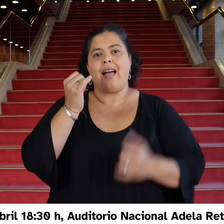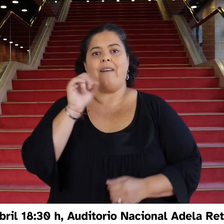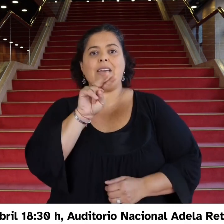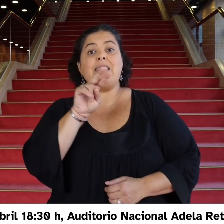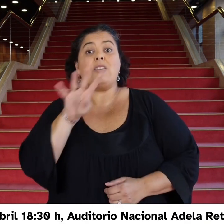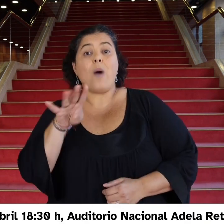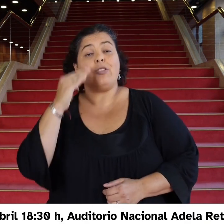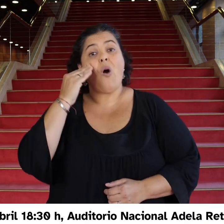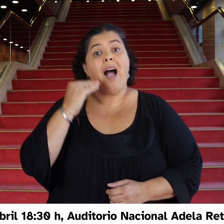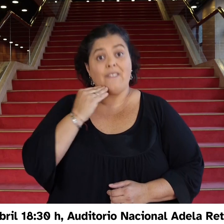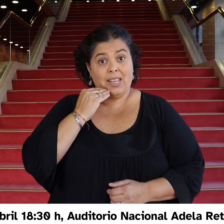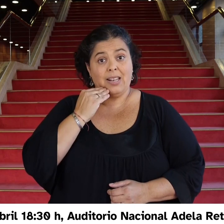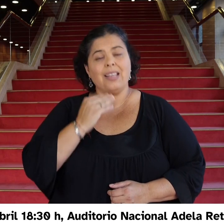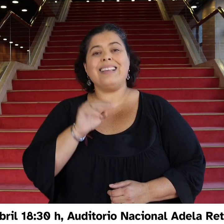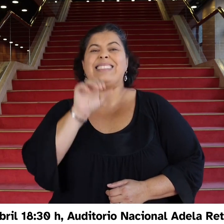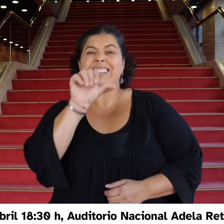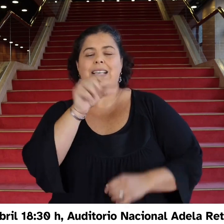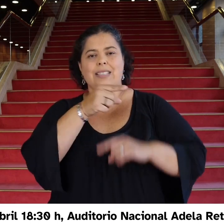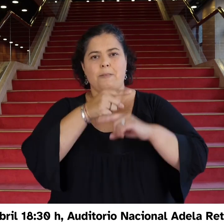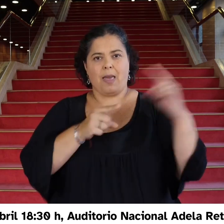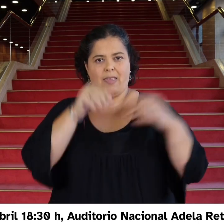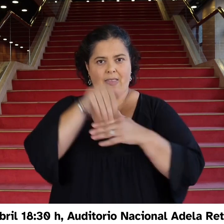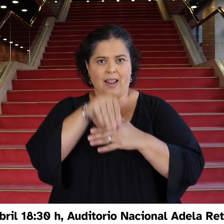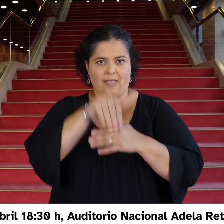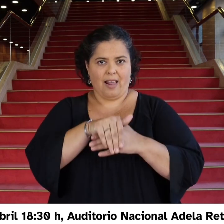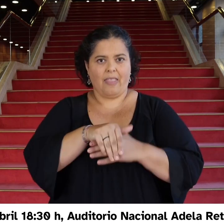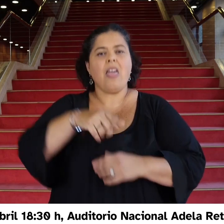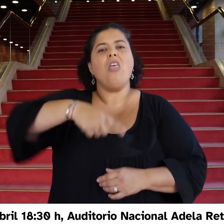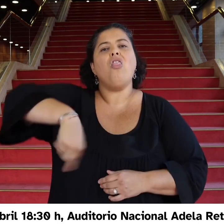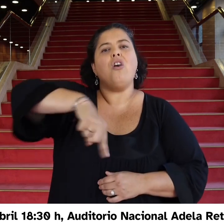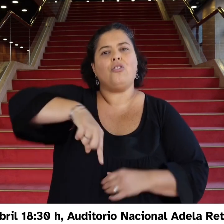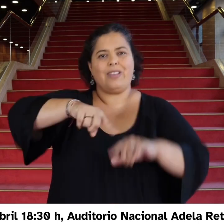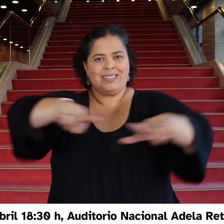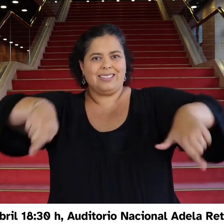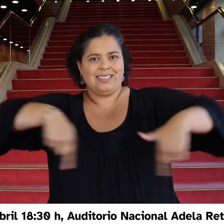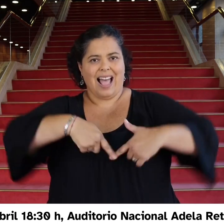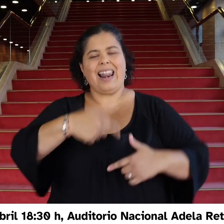24 de abril, 18.30, Auditorio Nacional Adela Reta